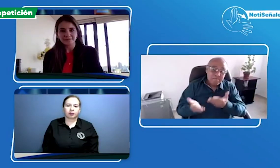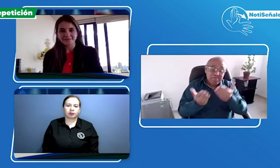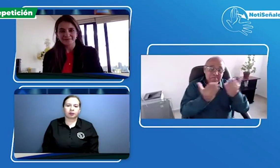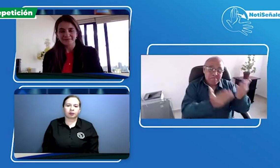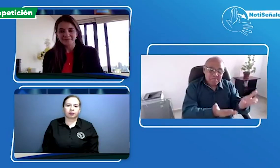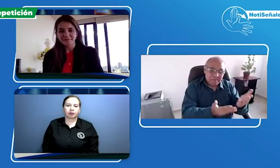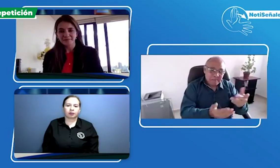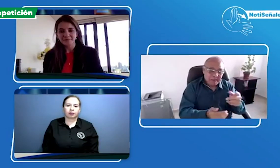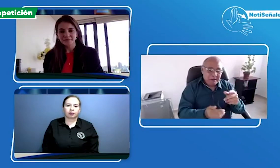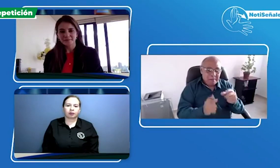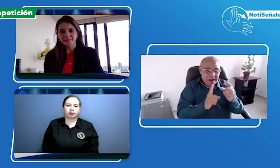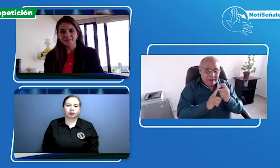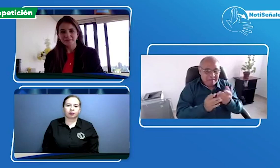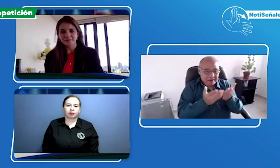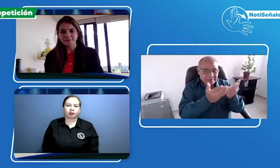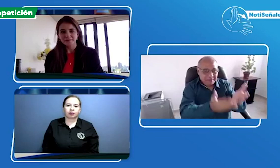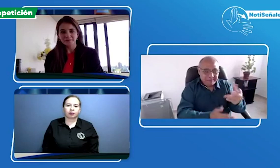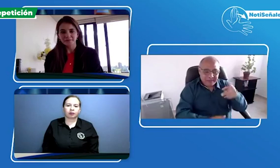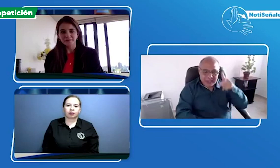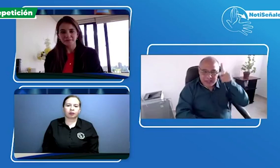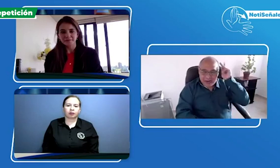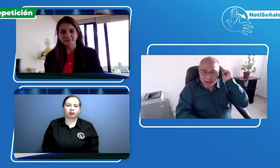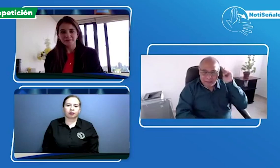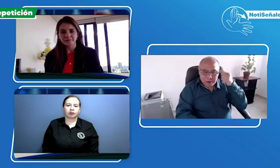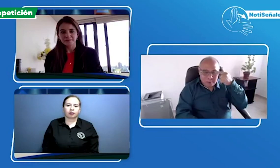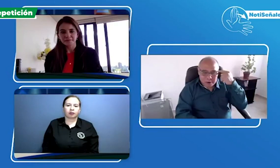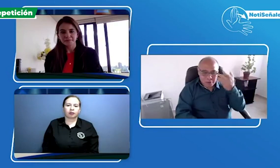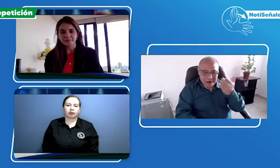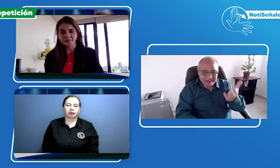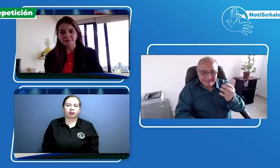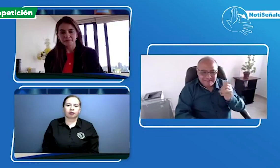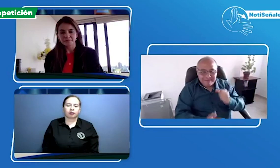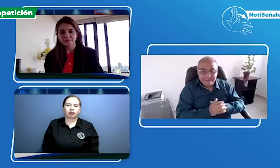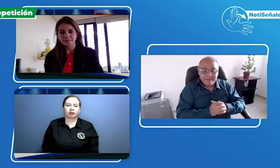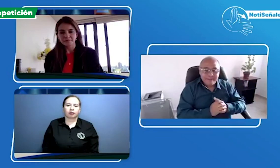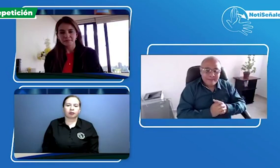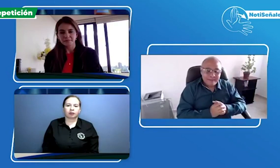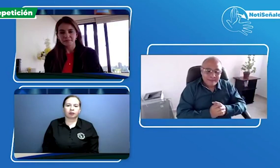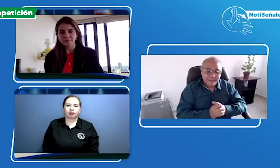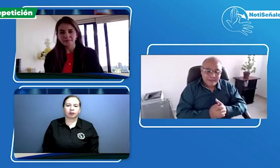esta charla que hemos tenido hoy Verónica doy paso entonces a Camilo y a Paula